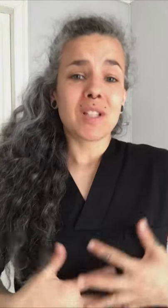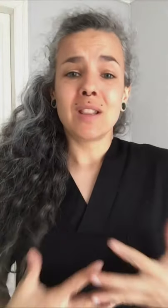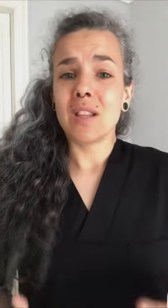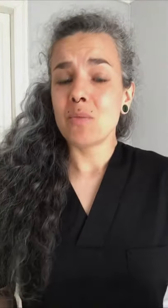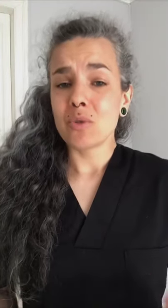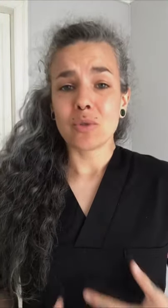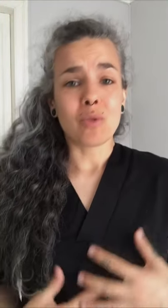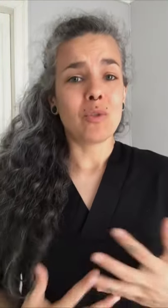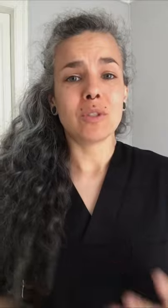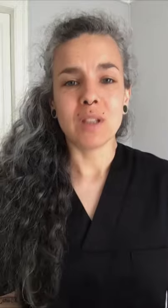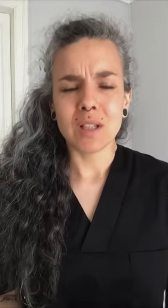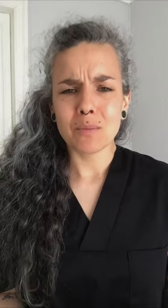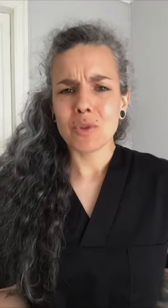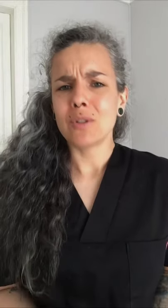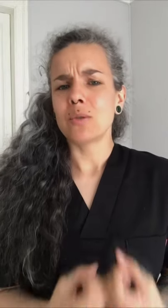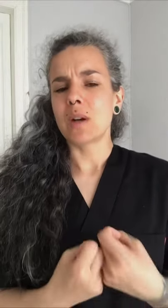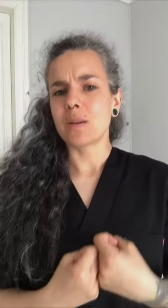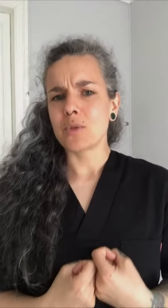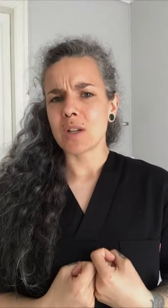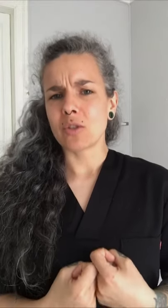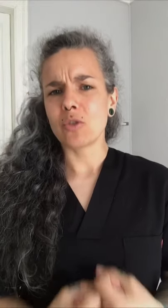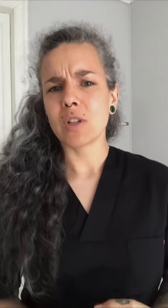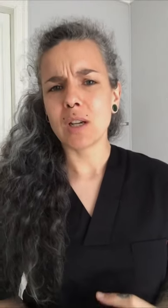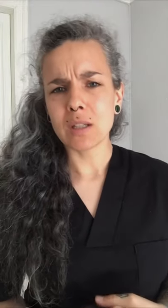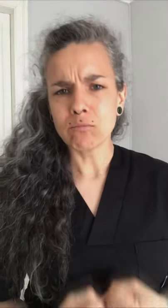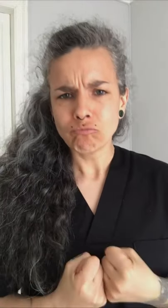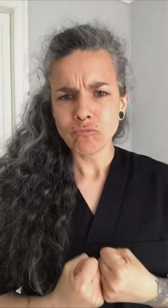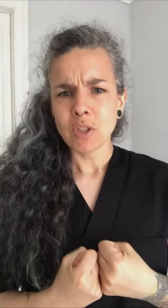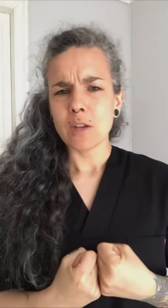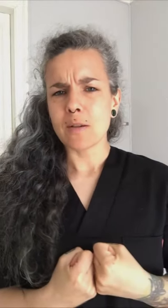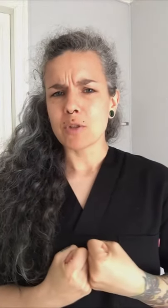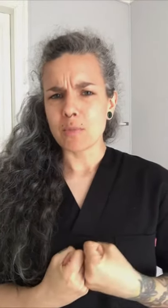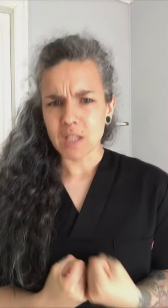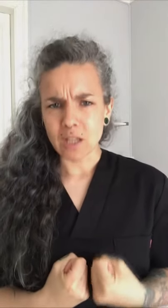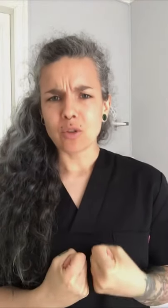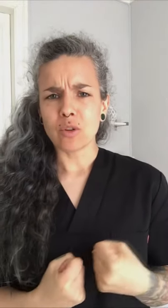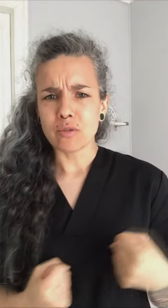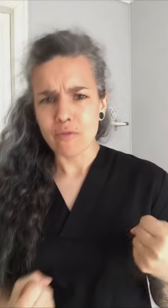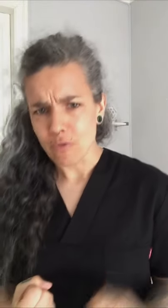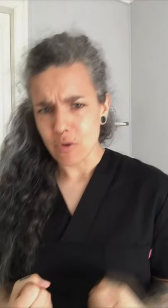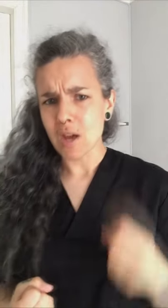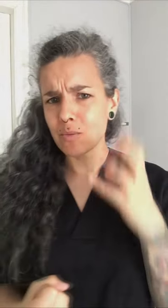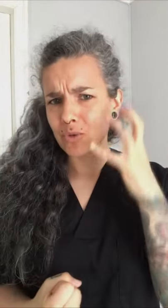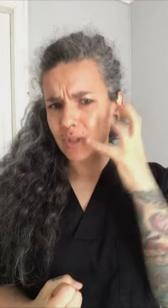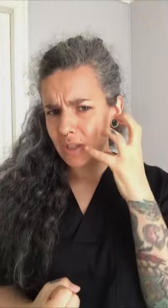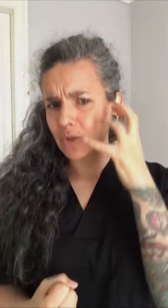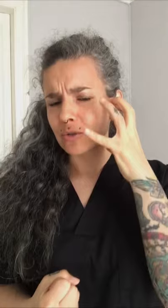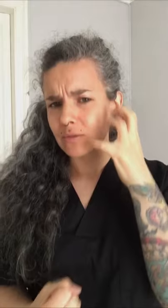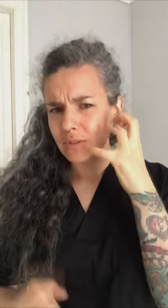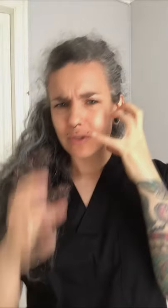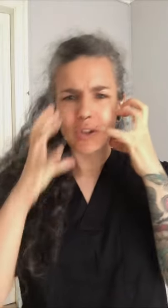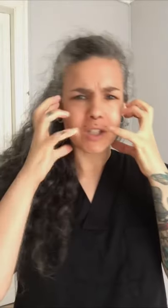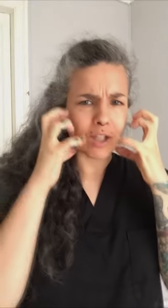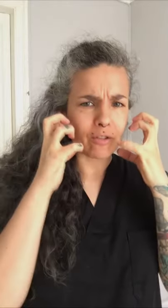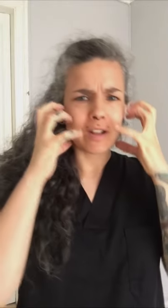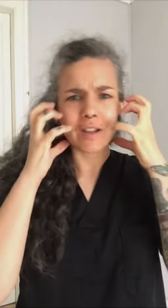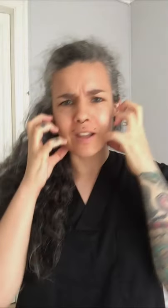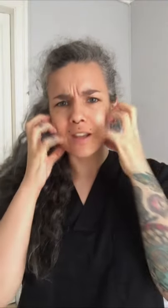sentimos o cómo lo sentimos, y nos guardamos las cosas, y vamos apretando y nos enfurruñamos y esto, toda esta zona de aquí